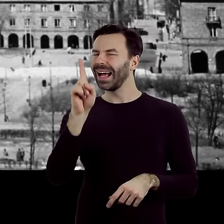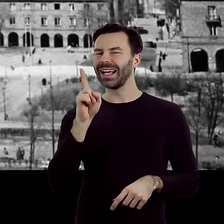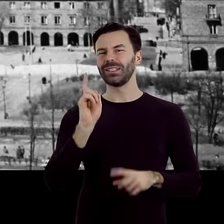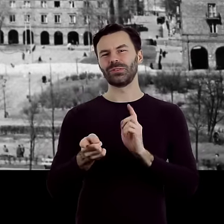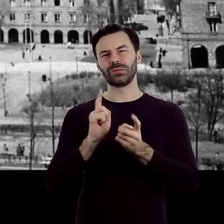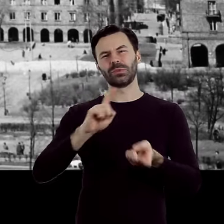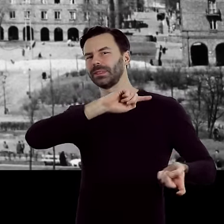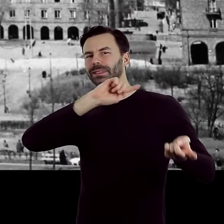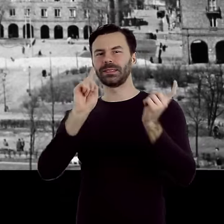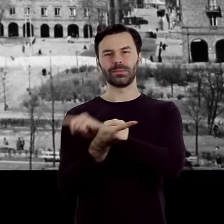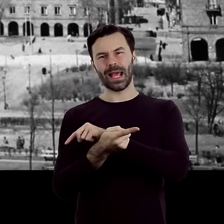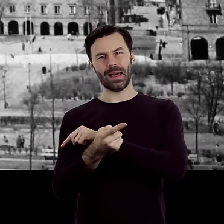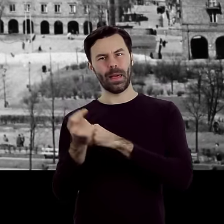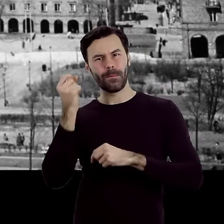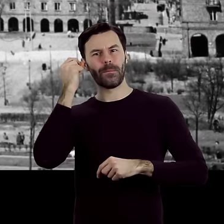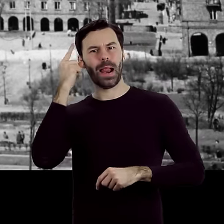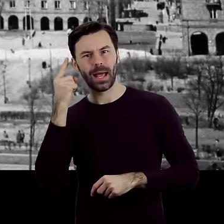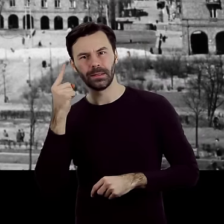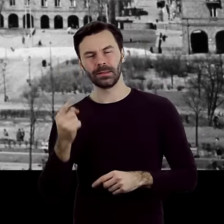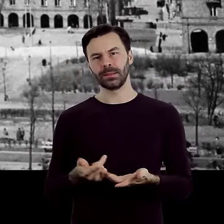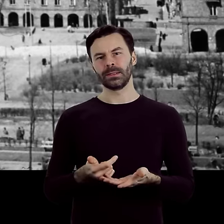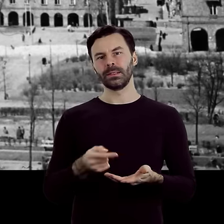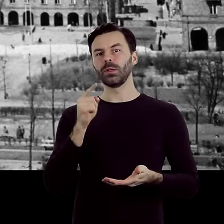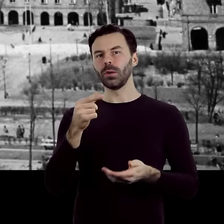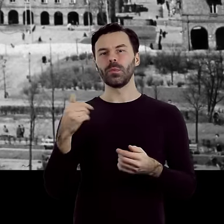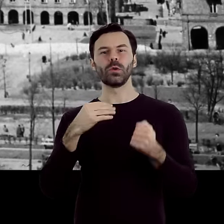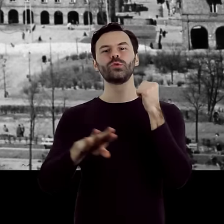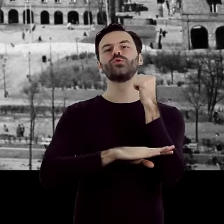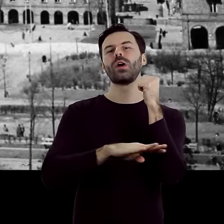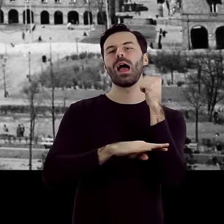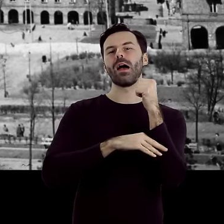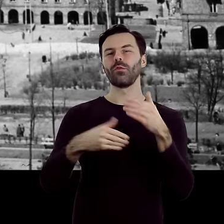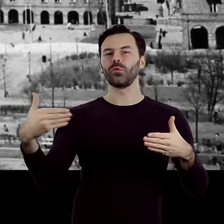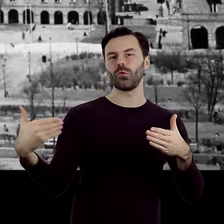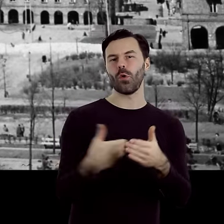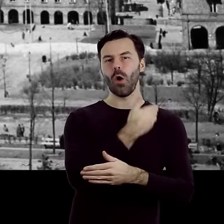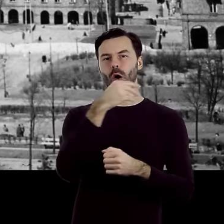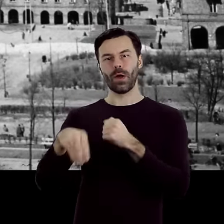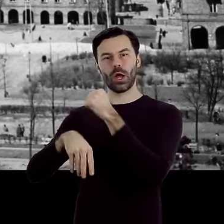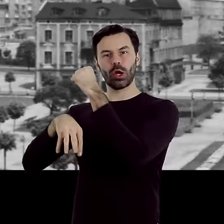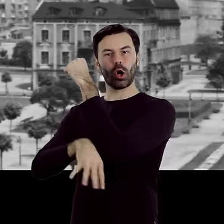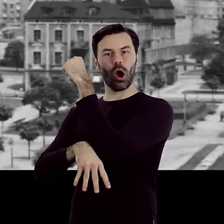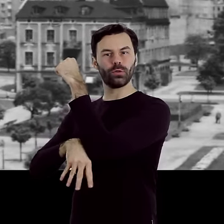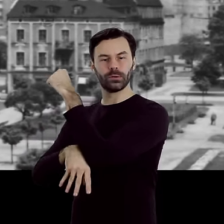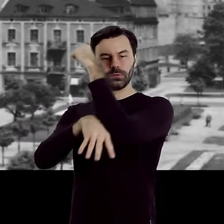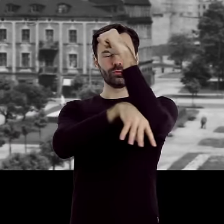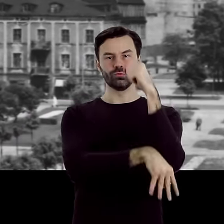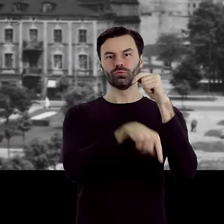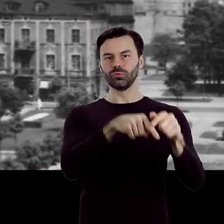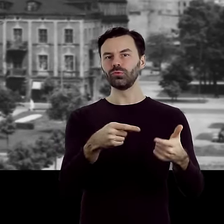zdecydowano się zmienić charakter parku i przesadzono tu wiele ukorzenionych już drzew, by łatwiej przyjęły się w jałowej glebie.